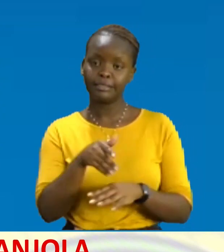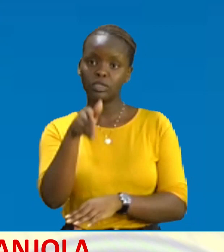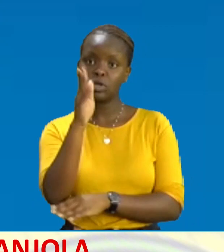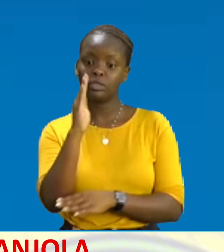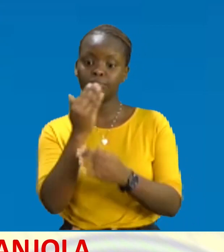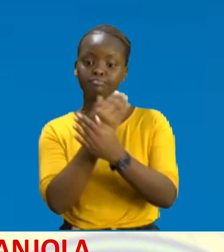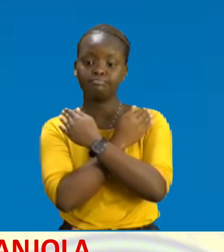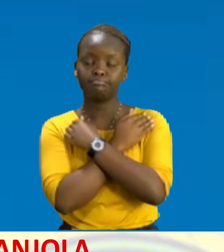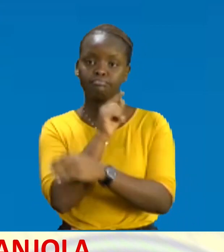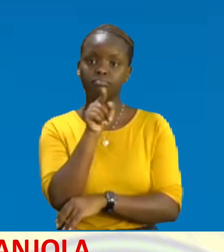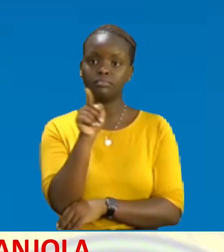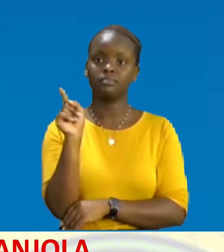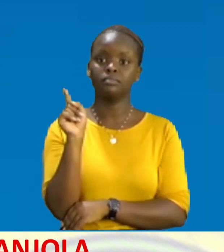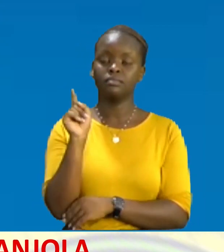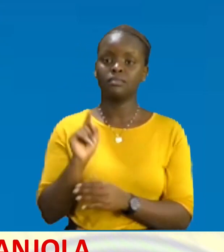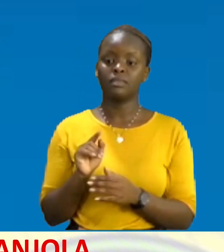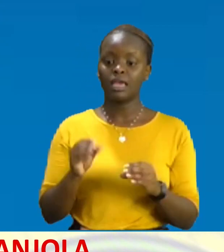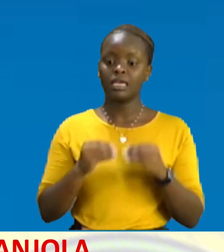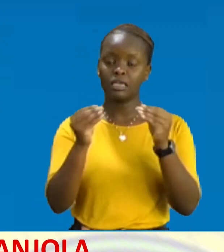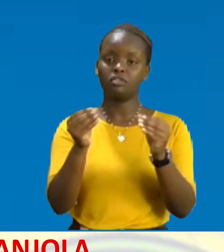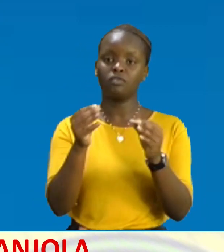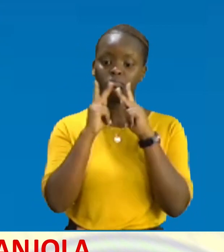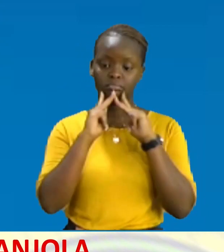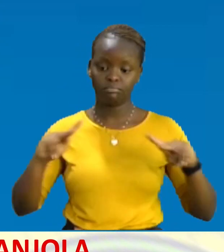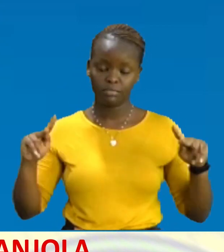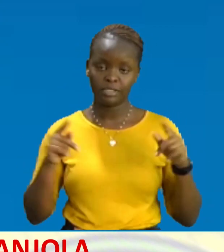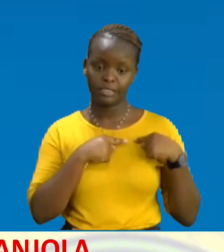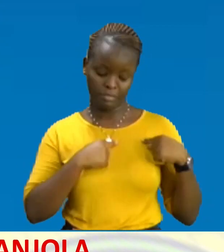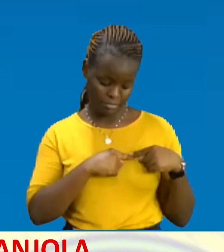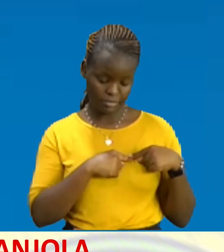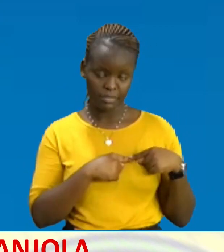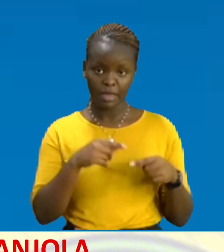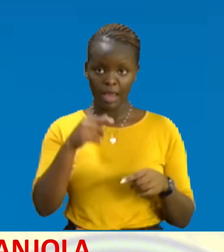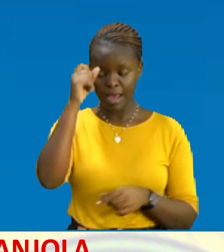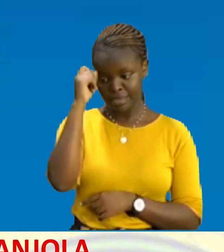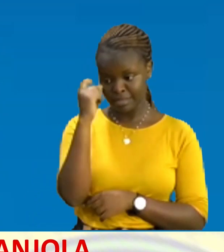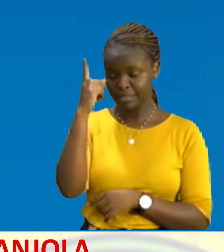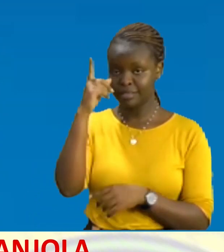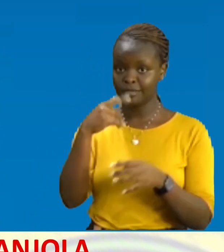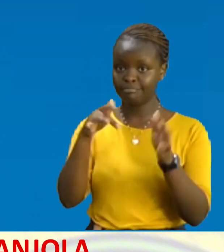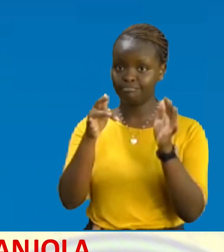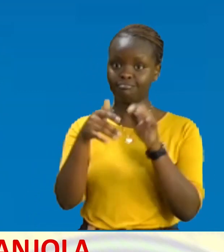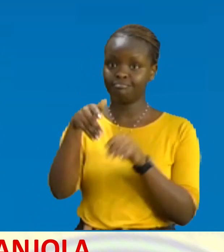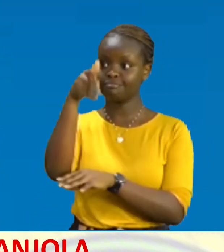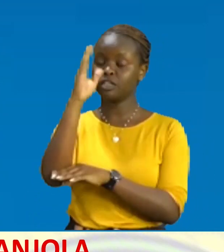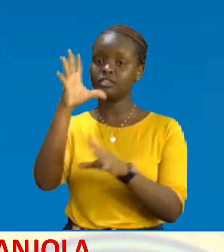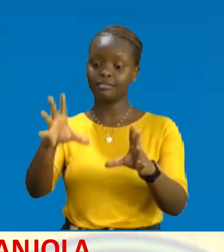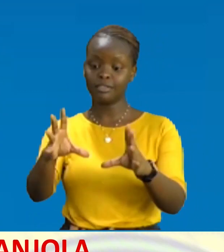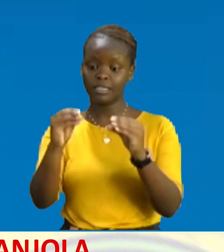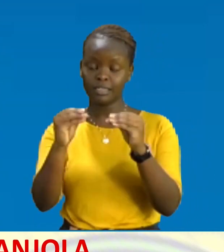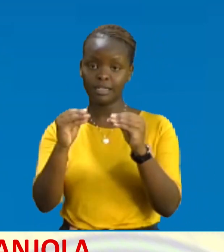Awakumbatie Na Kupatia Amani Amoyo Sababu Tuna Mungu Mungu Anachukua Na Yendi